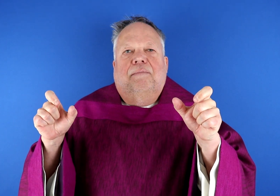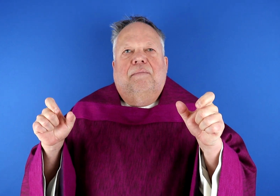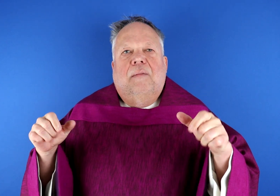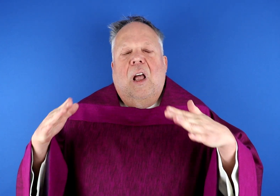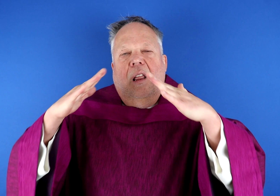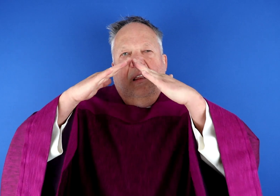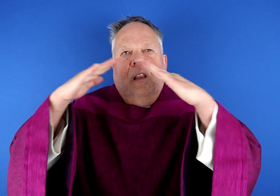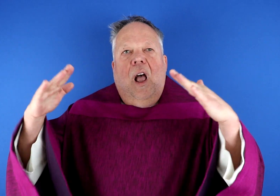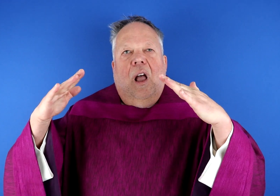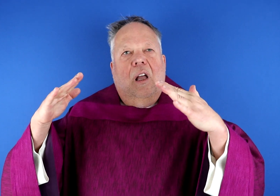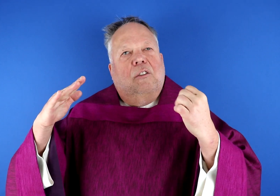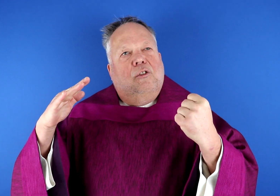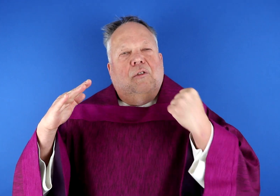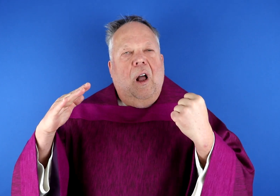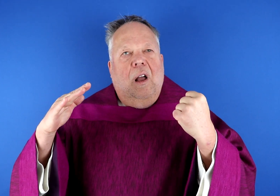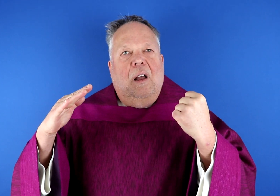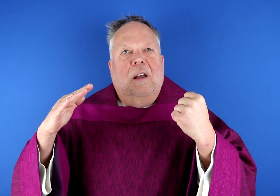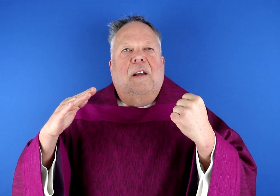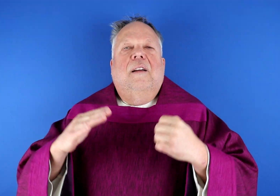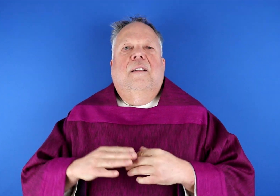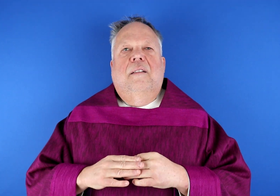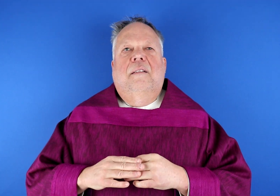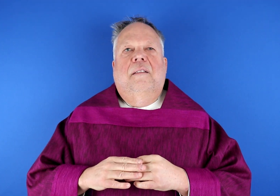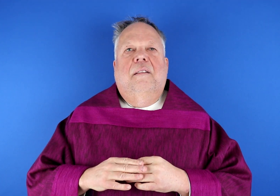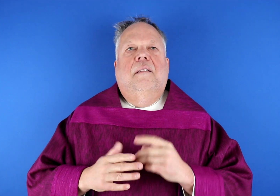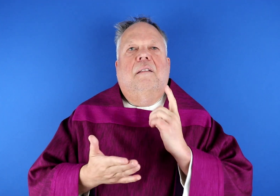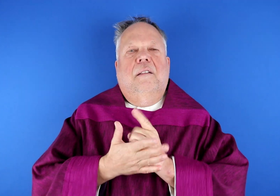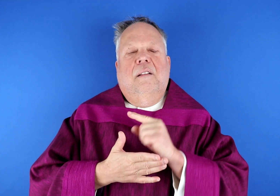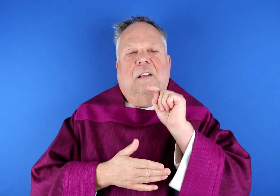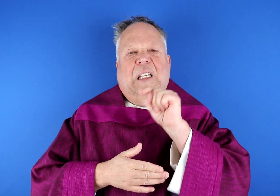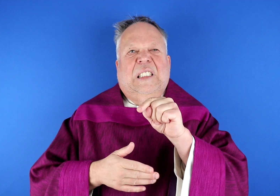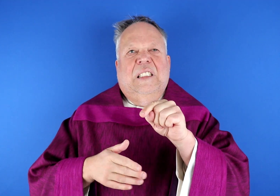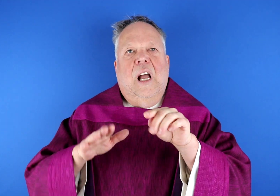Es gibt stabile Mauern und ein starkes Dach.